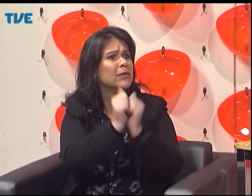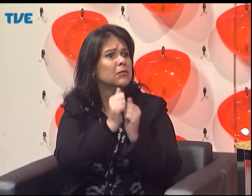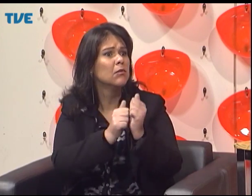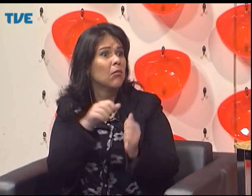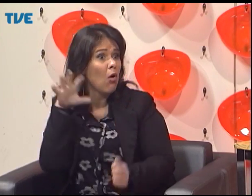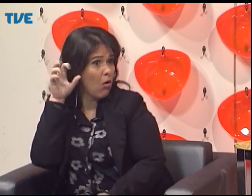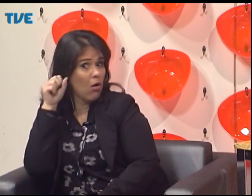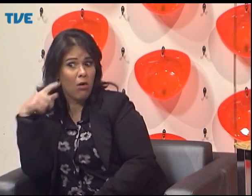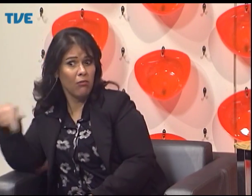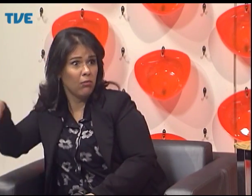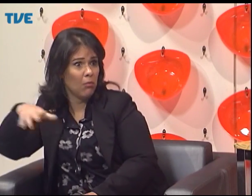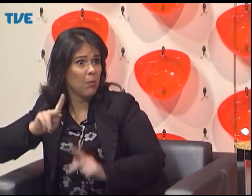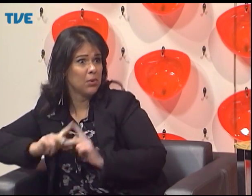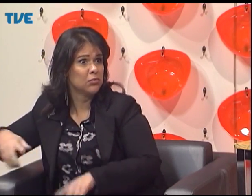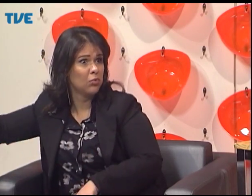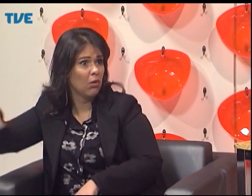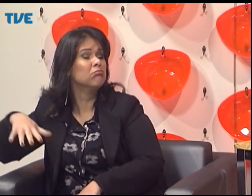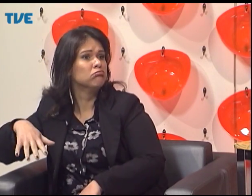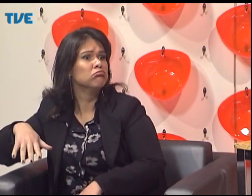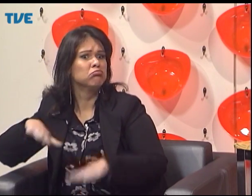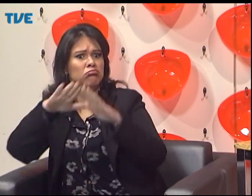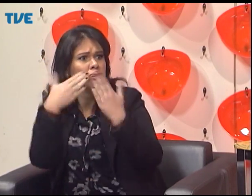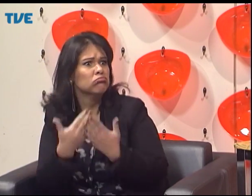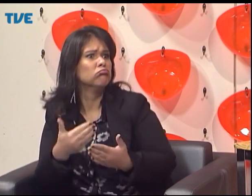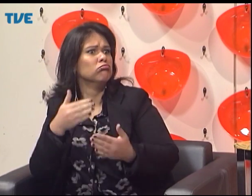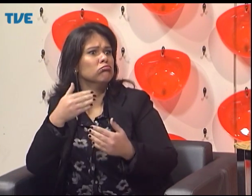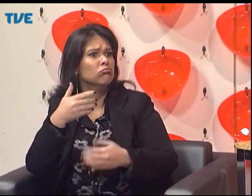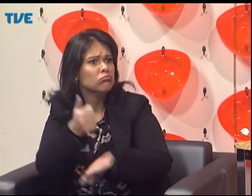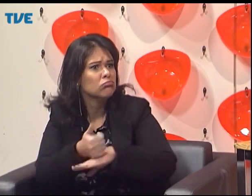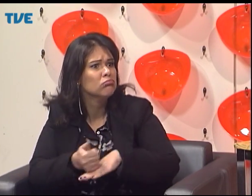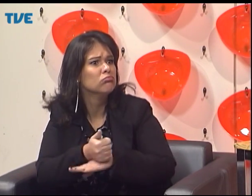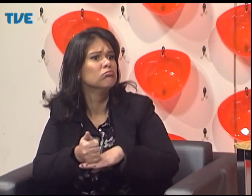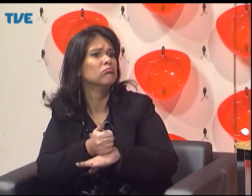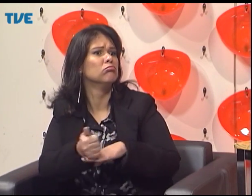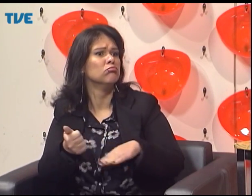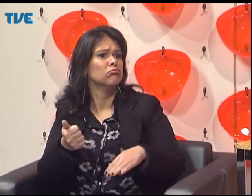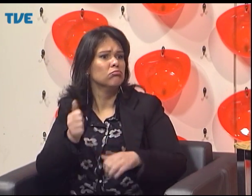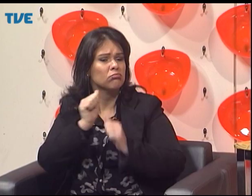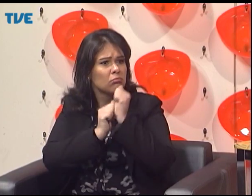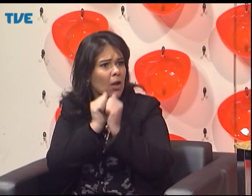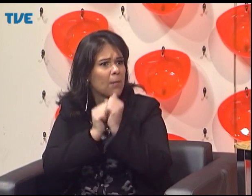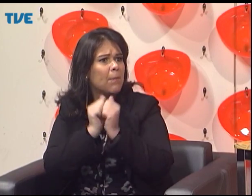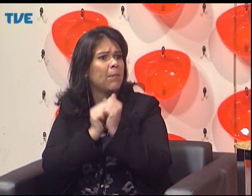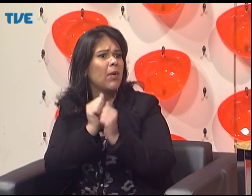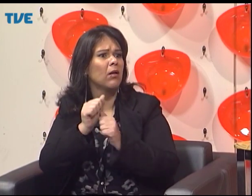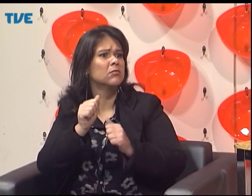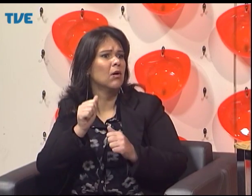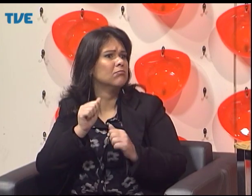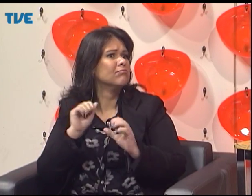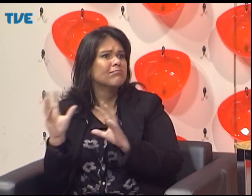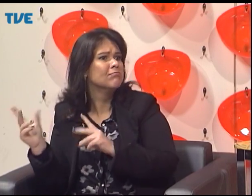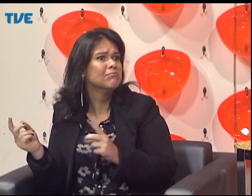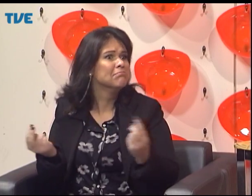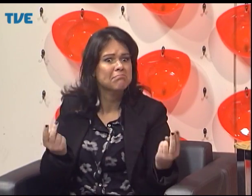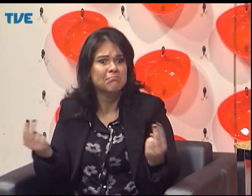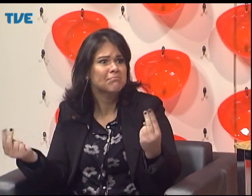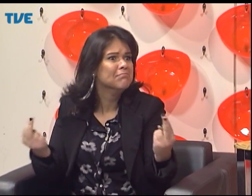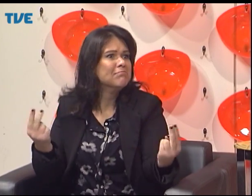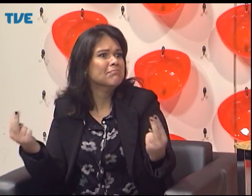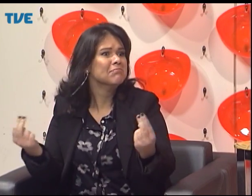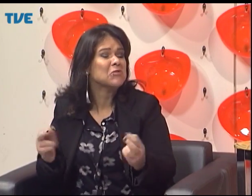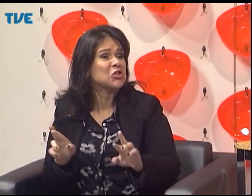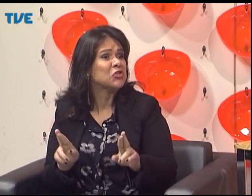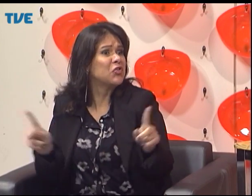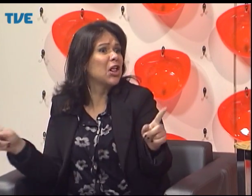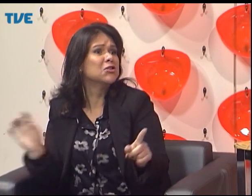busca pelo estudo, vai para a universidade, cria uma empresa. Nós temos vários profissionais no mercado